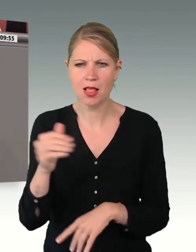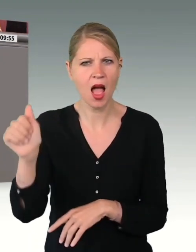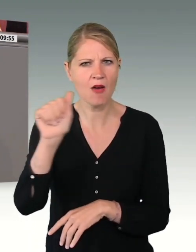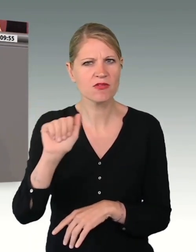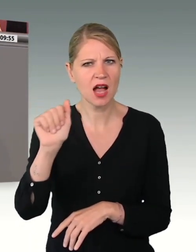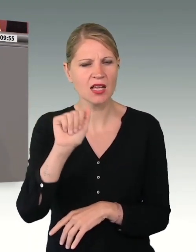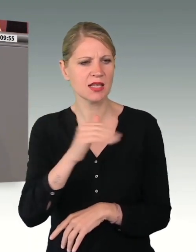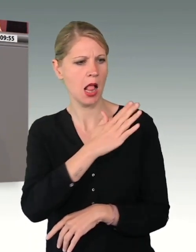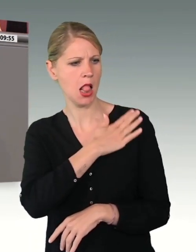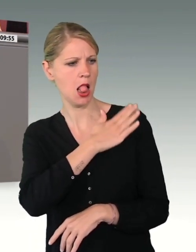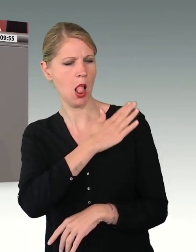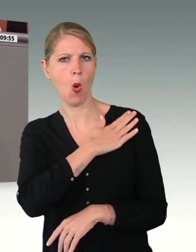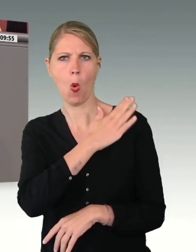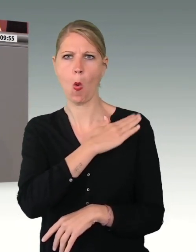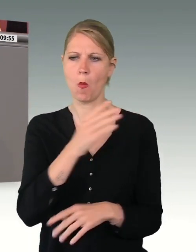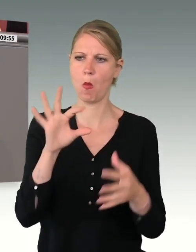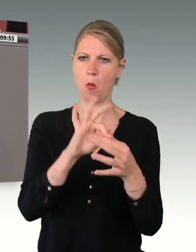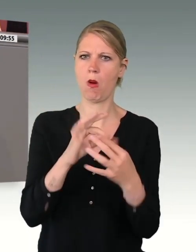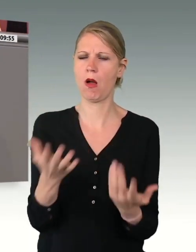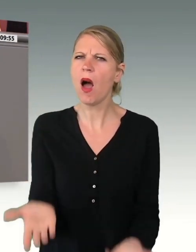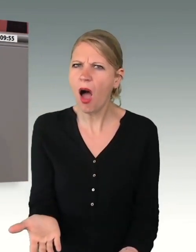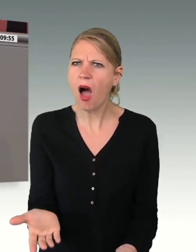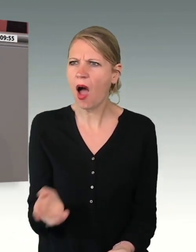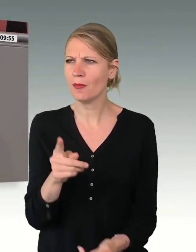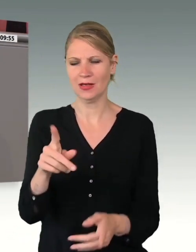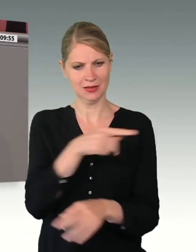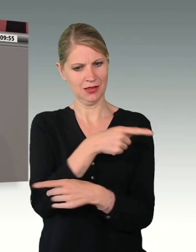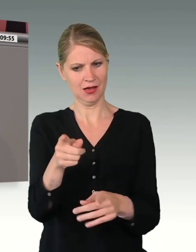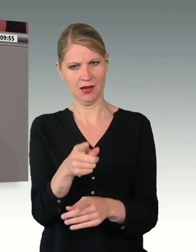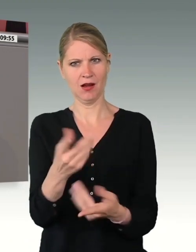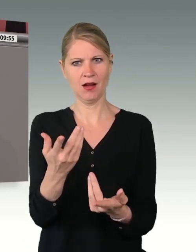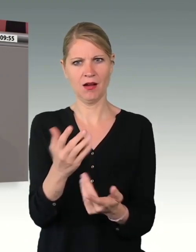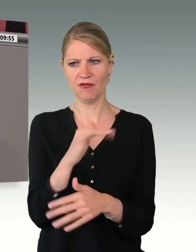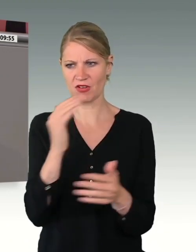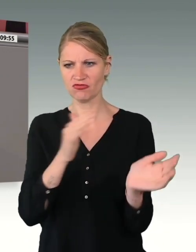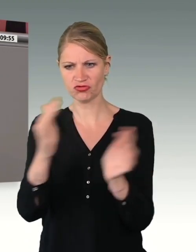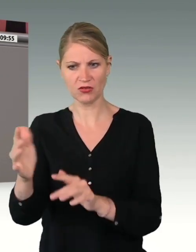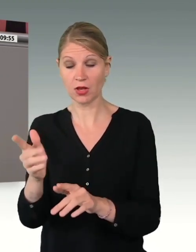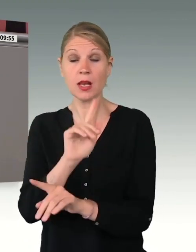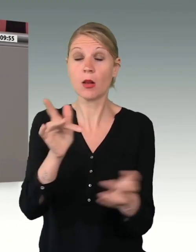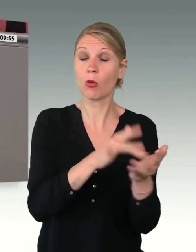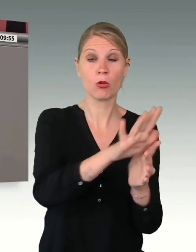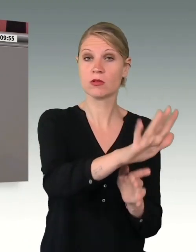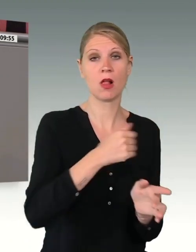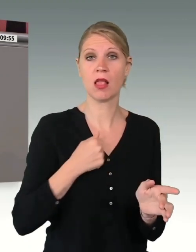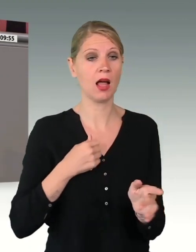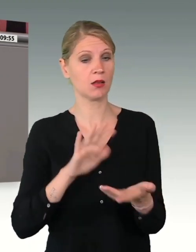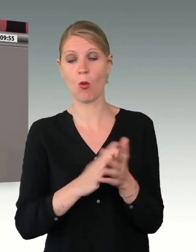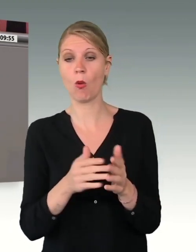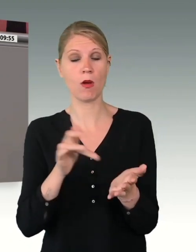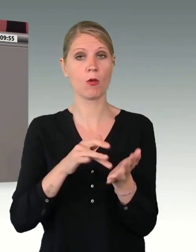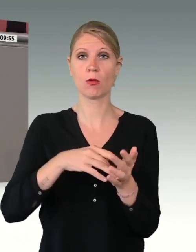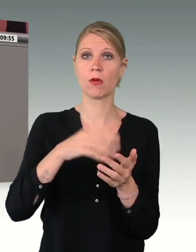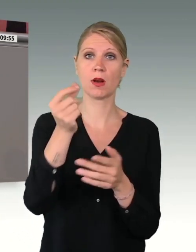dass das kein Ruhmesblatt war. Liegt weiß Gott nicht an den Soldatinnen oder Soldaten oder am mangelnden Geld, sondern